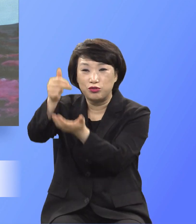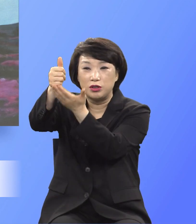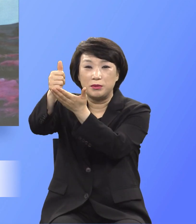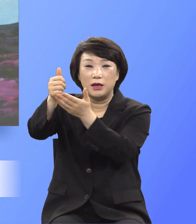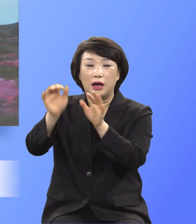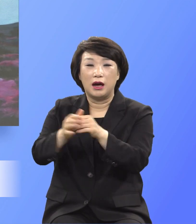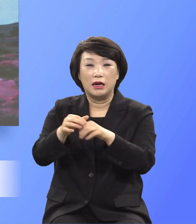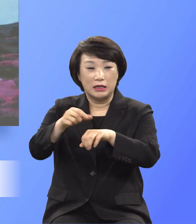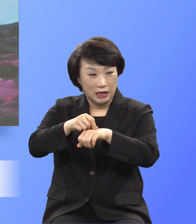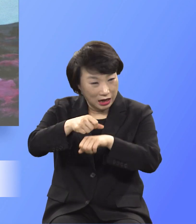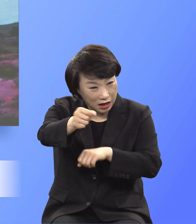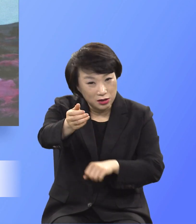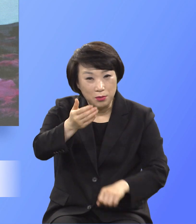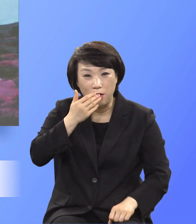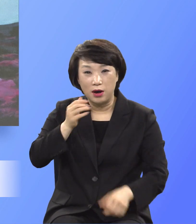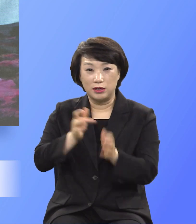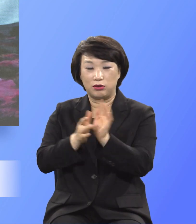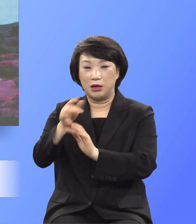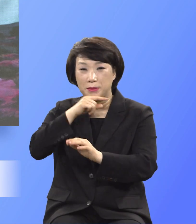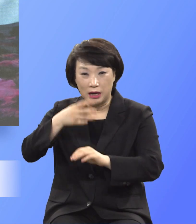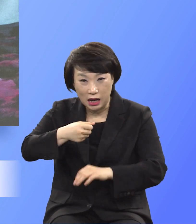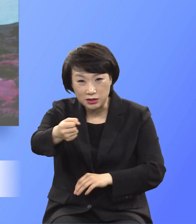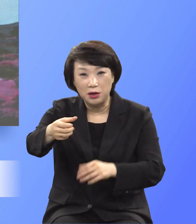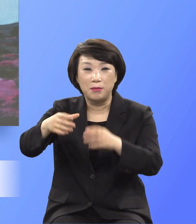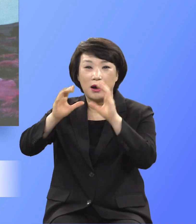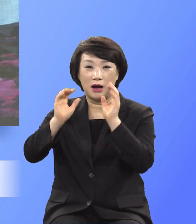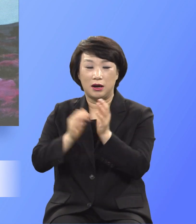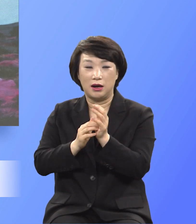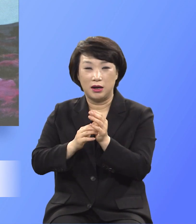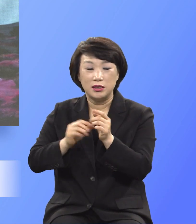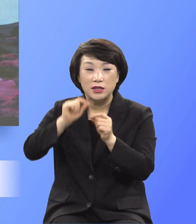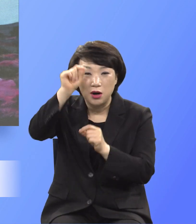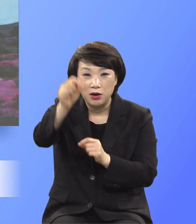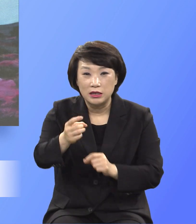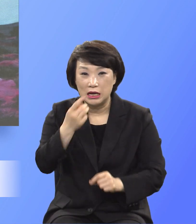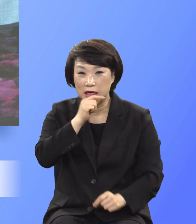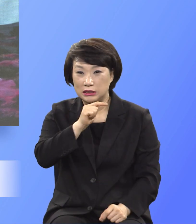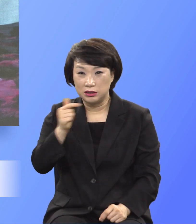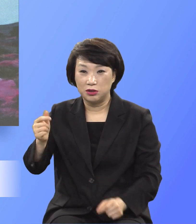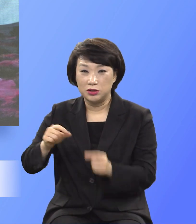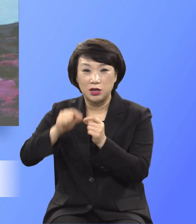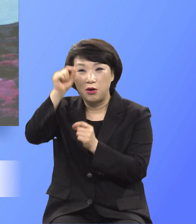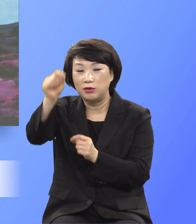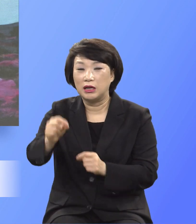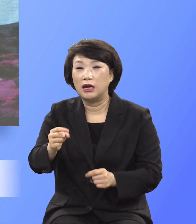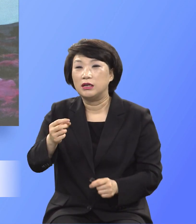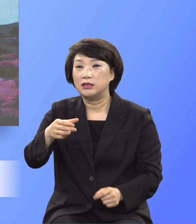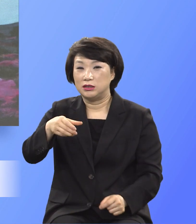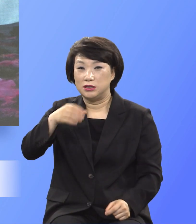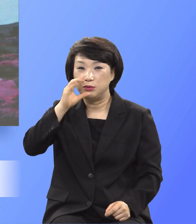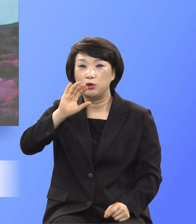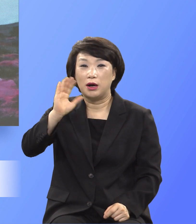받아 먹어라 내 피를 받아 마셔라 영원한 음료요 영원한 양식이니라